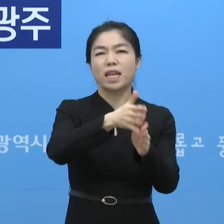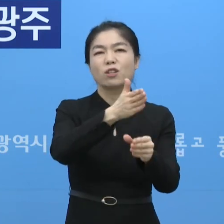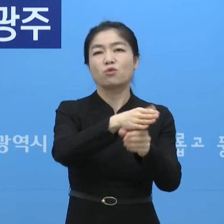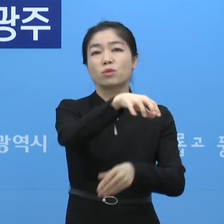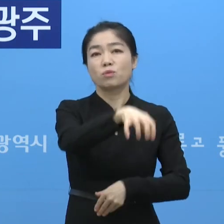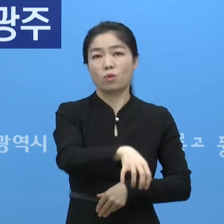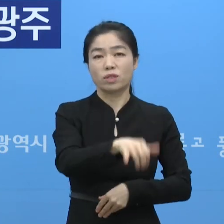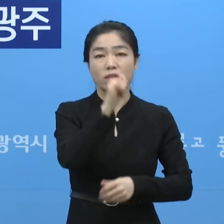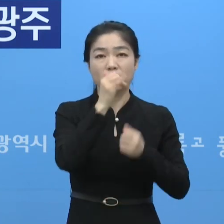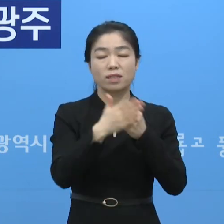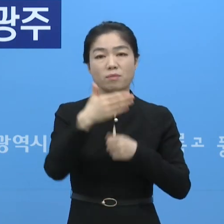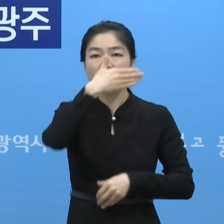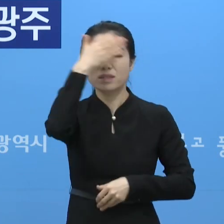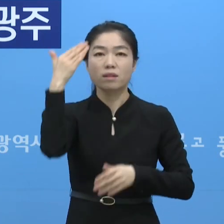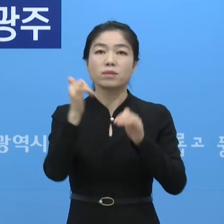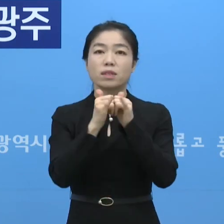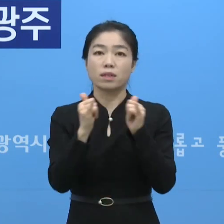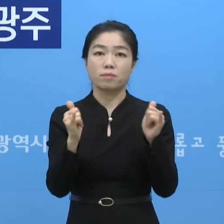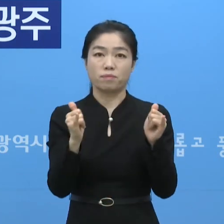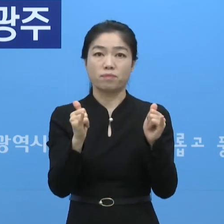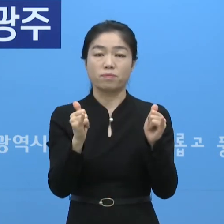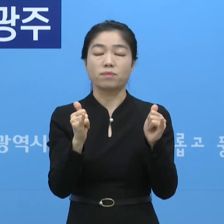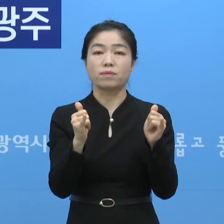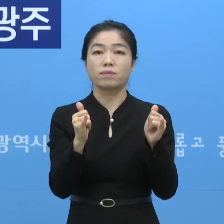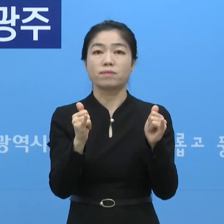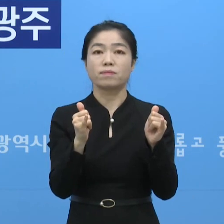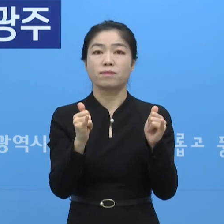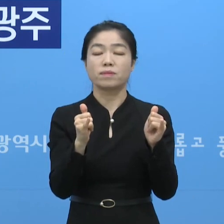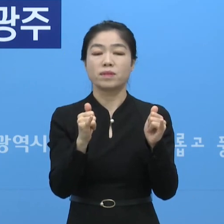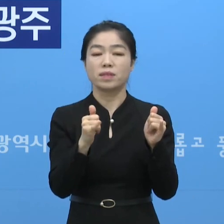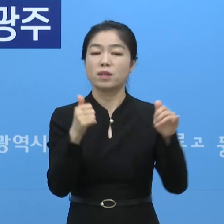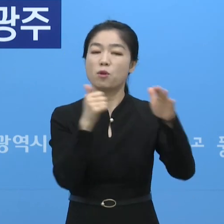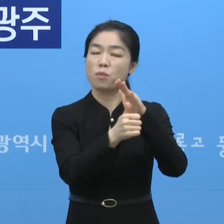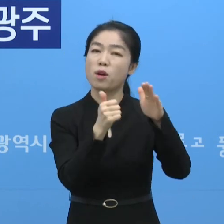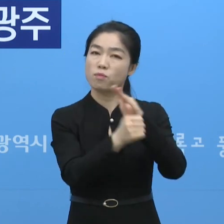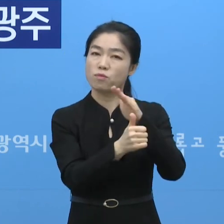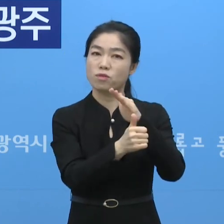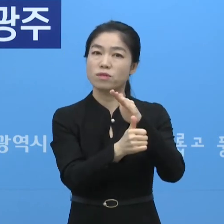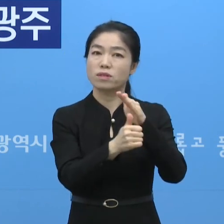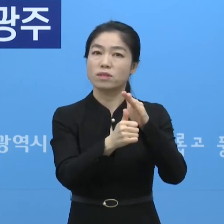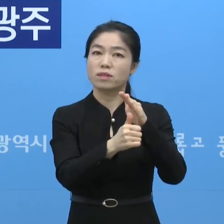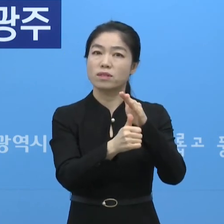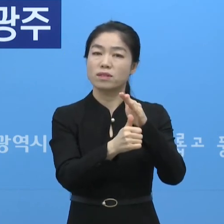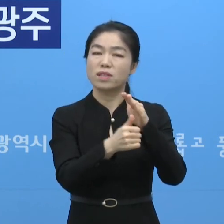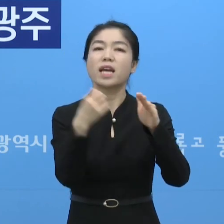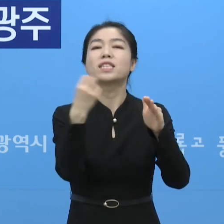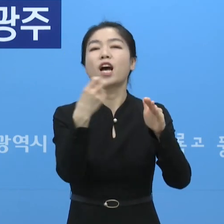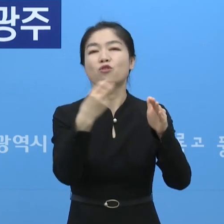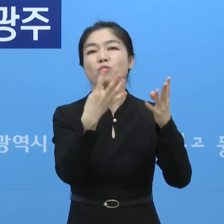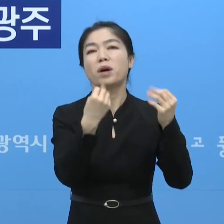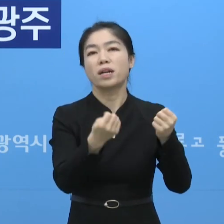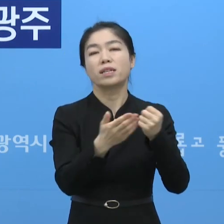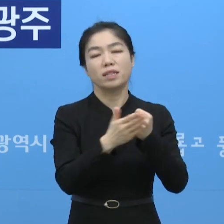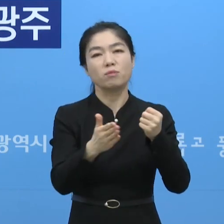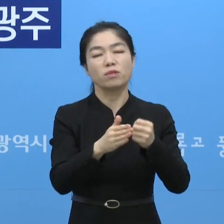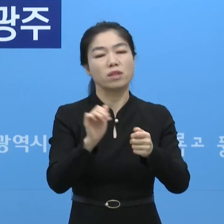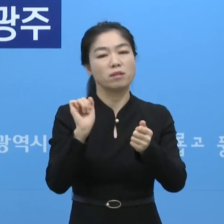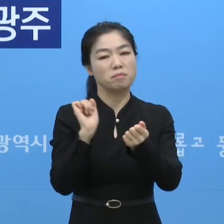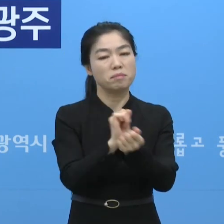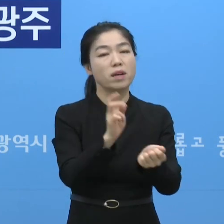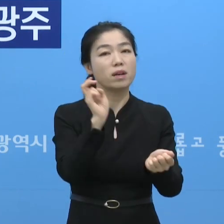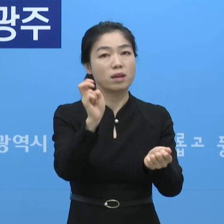보니까 다른 젊은 청년들이 여기 방문하거나 했었을 때 잘 들리는 곳이기 때문에 그런 것 같습니다.